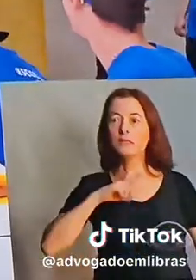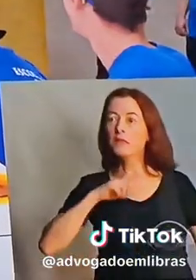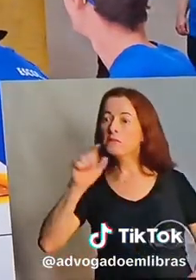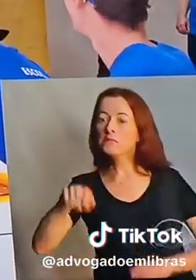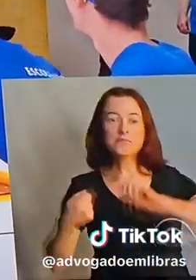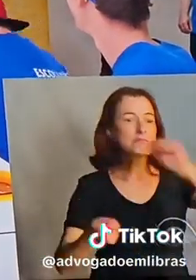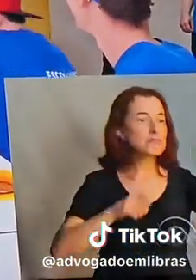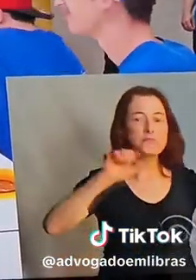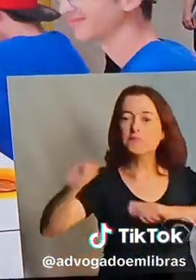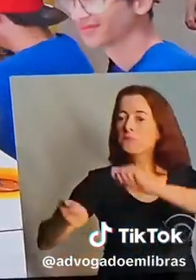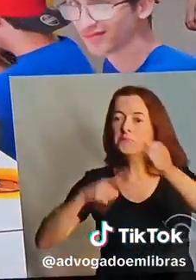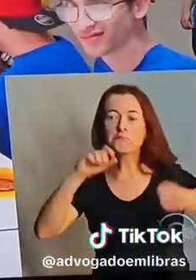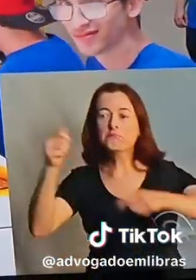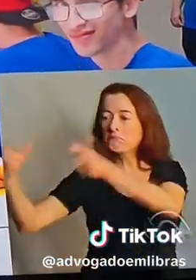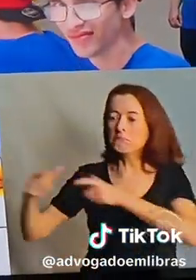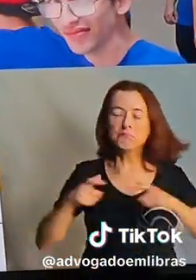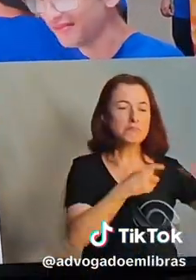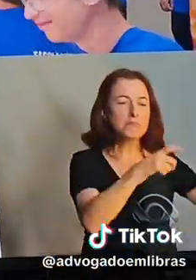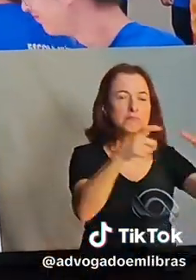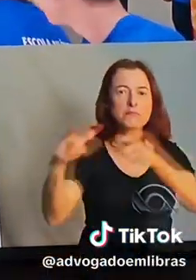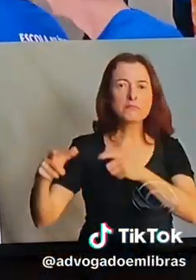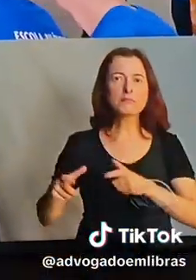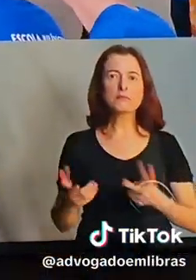Há sinais por toda parte.